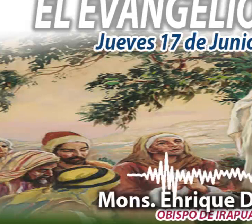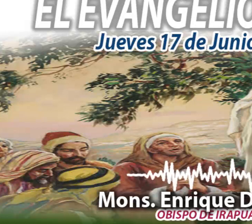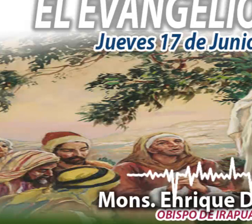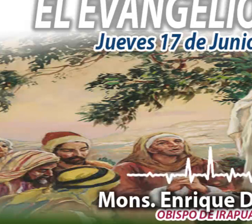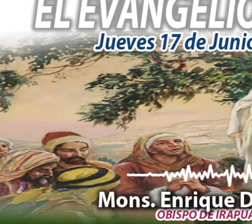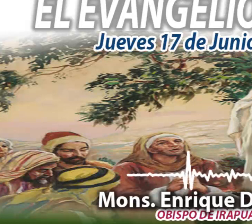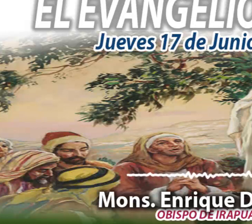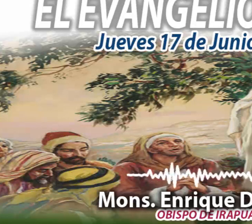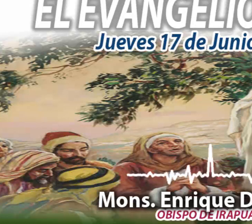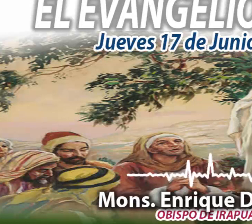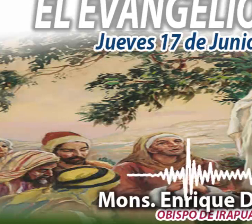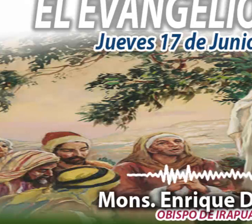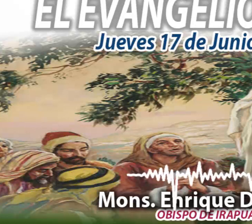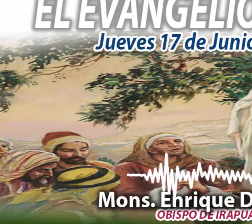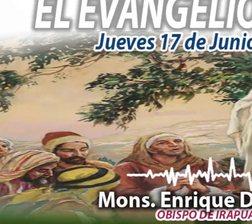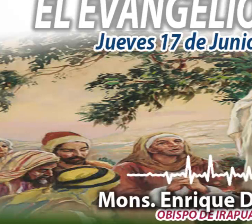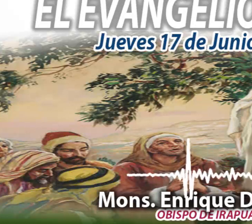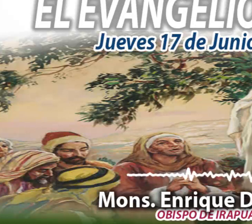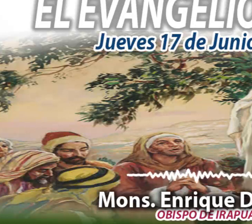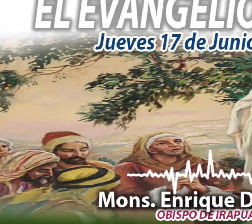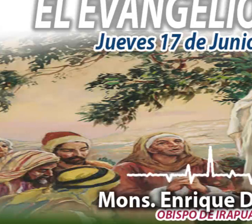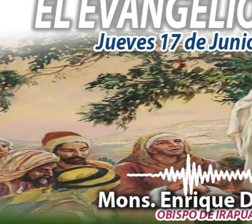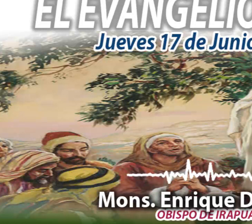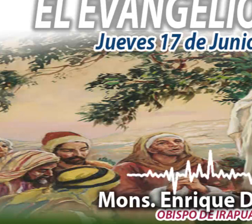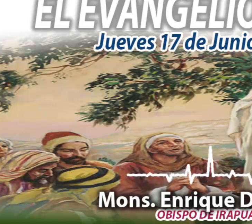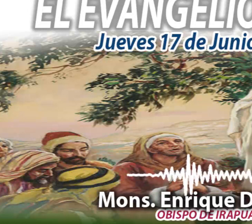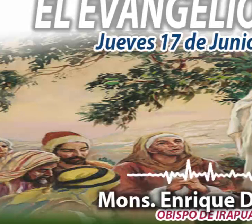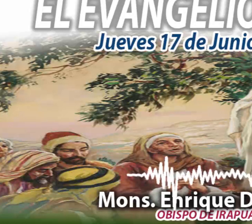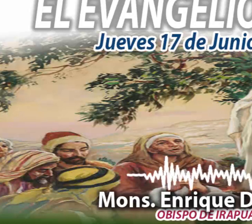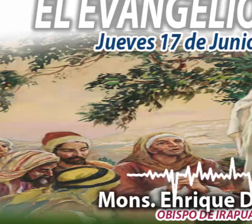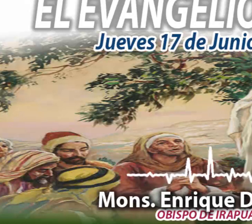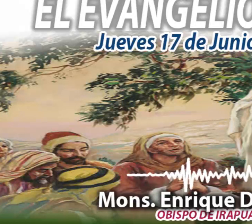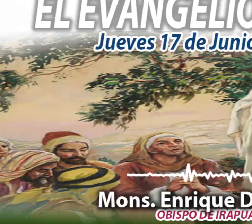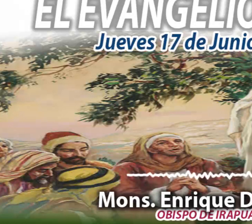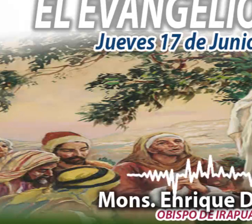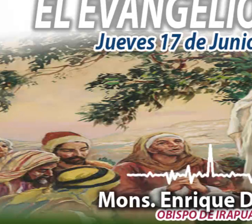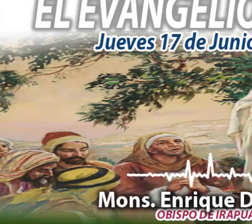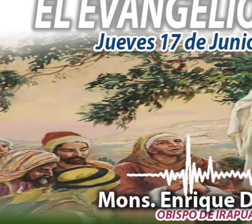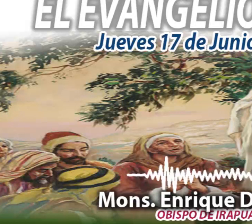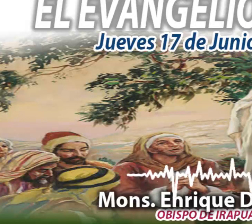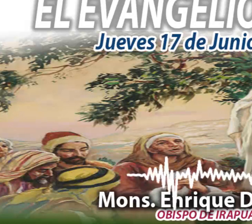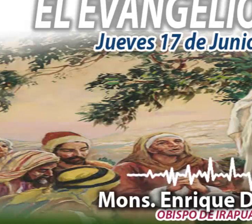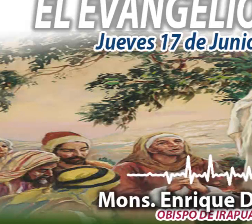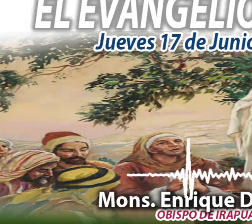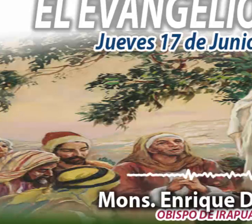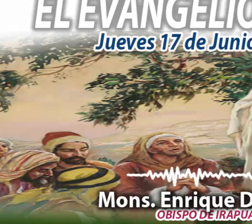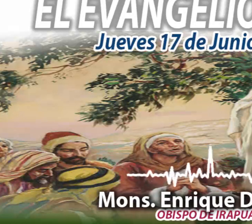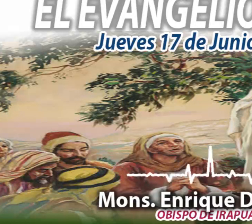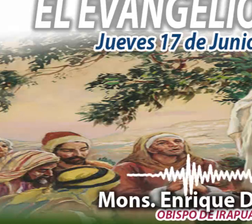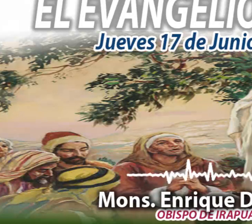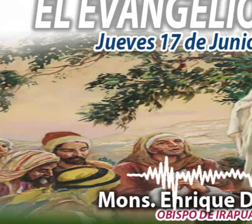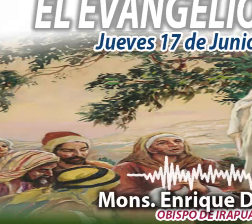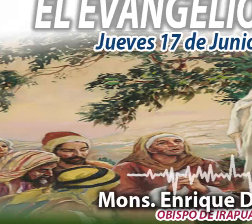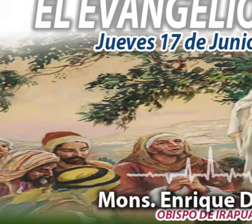El Evangelio del Día, en voz de Monseñor Enrique Díaz, a través de Radio María, Voz de